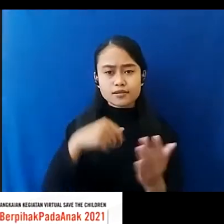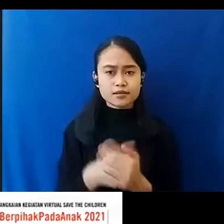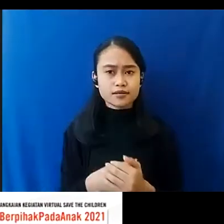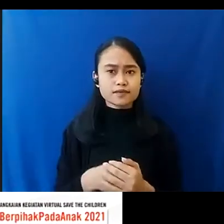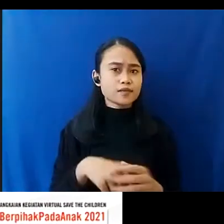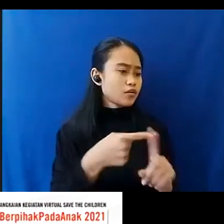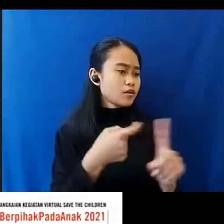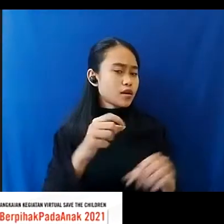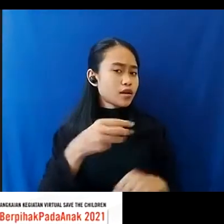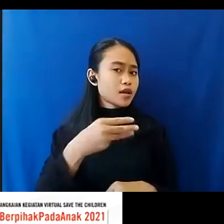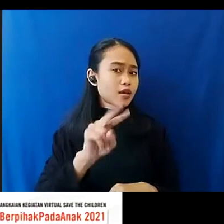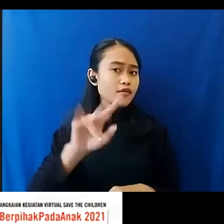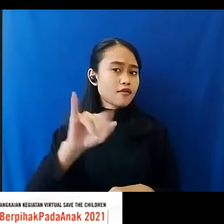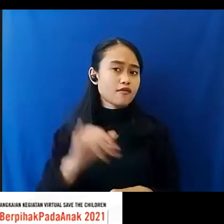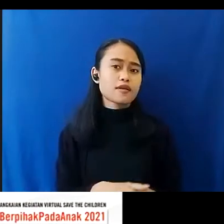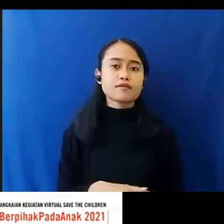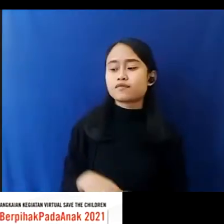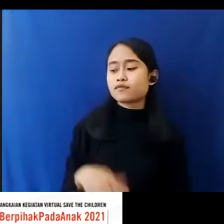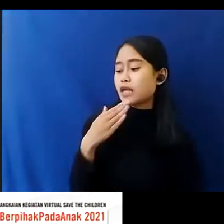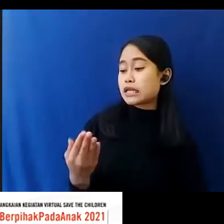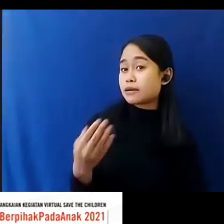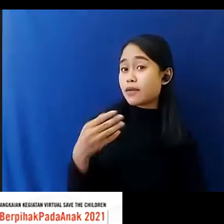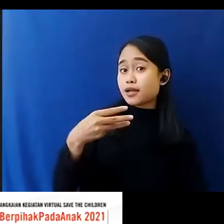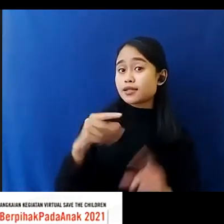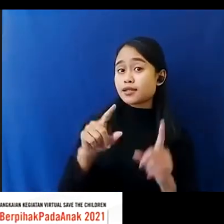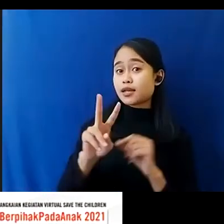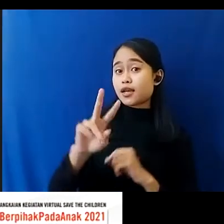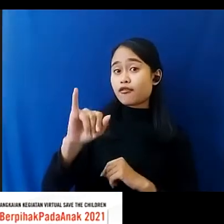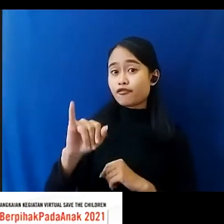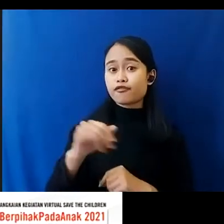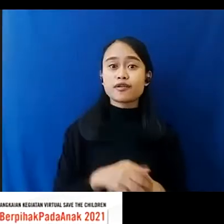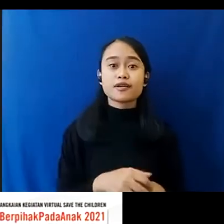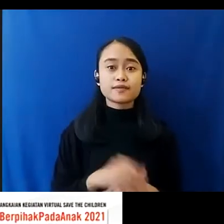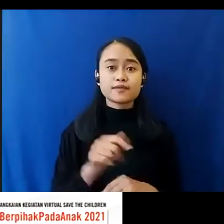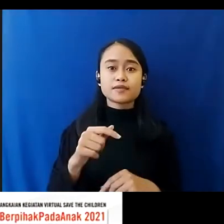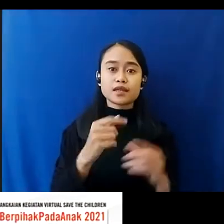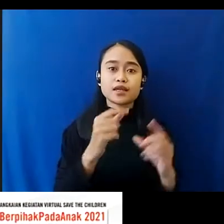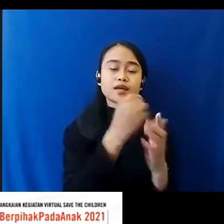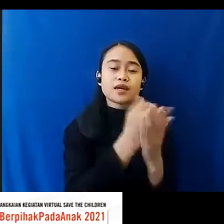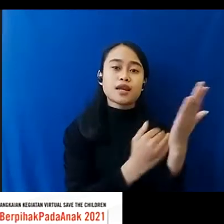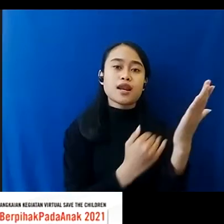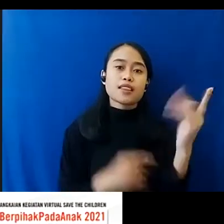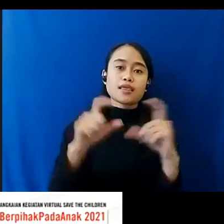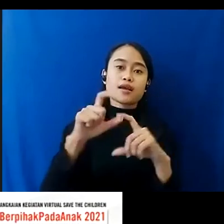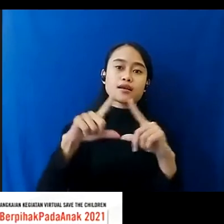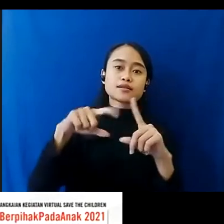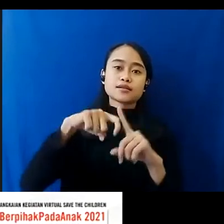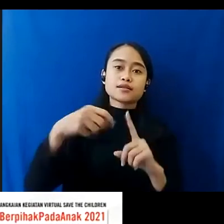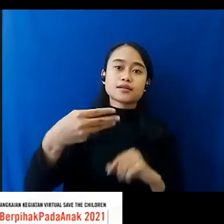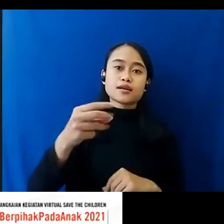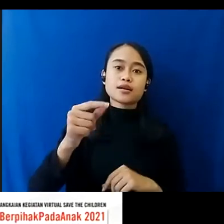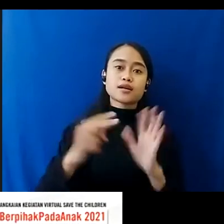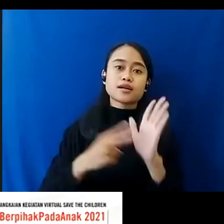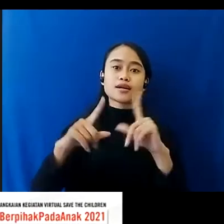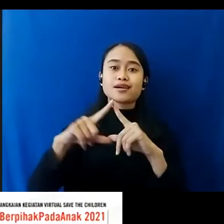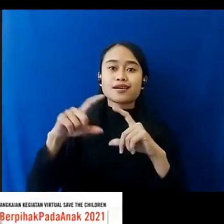Yulianti Bu Bu Evi Terima kasih Pertanyaannya Ini data Dari Sakernas Ibu Bisa Lihat Saya Kebetulan Lagi Dua Zumbu Jadi Saya